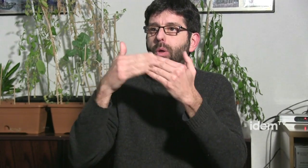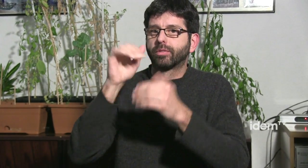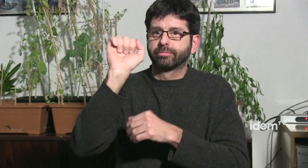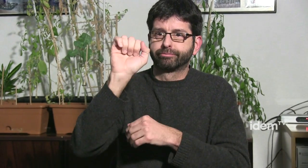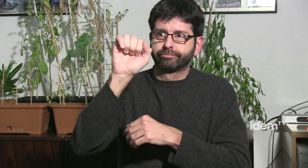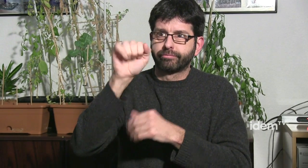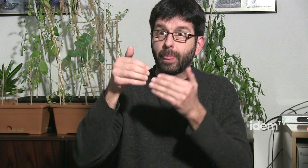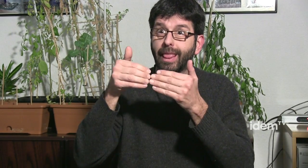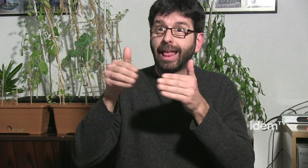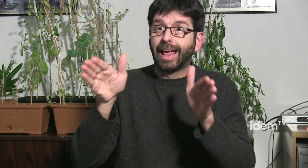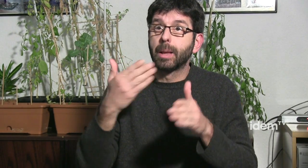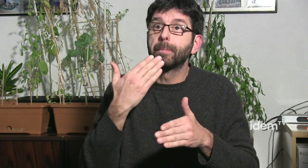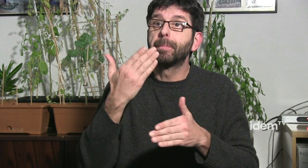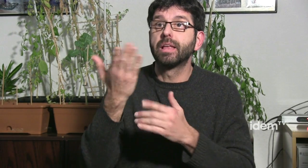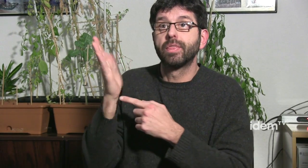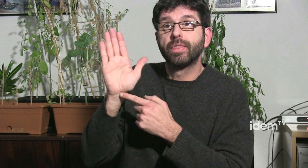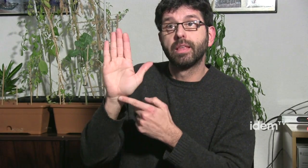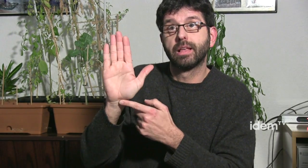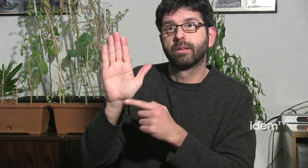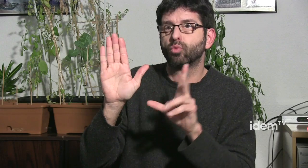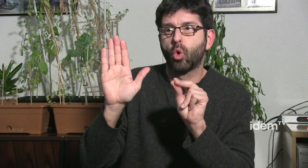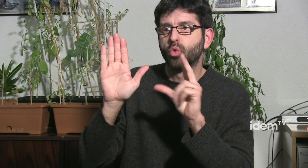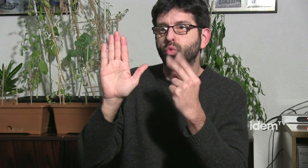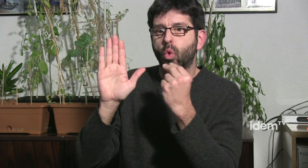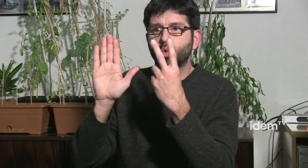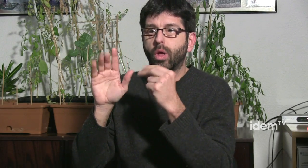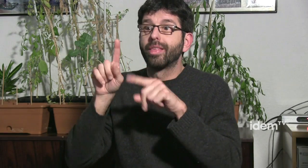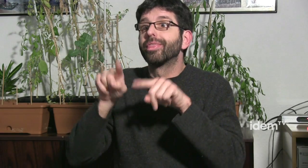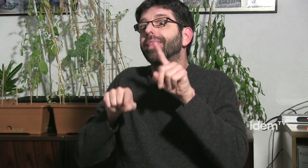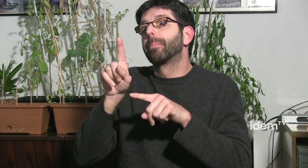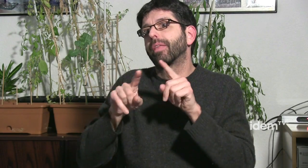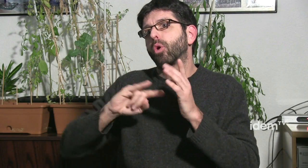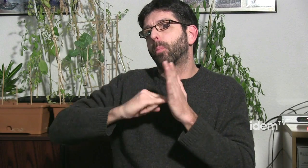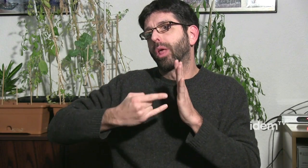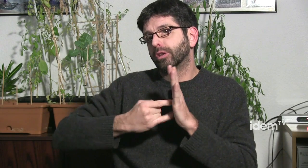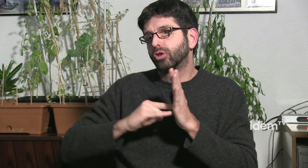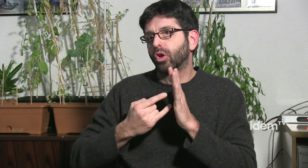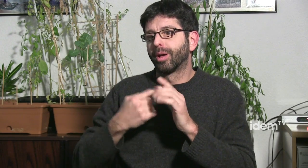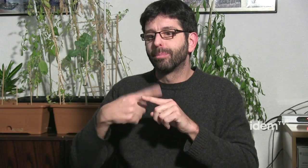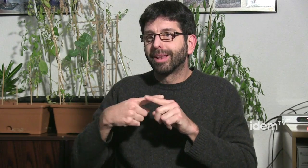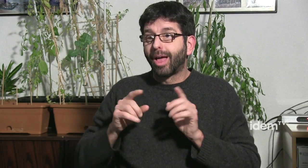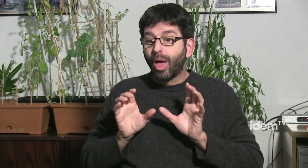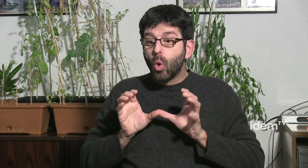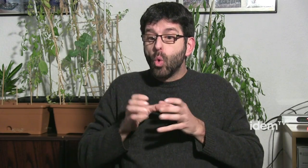participaven llavors va ser quan vam decidir que volíem presentar-nos perquè a vegades